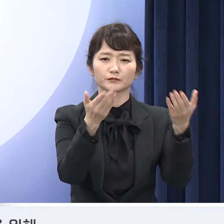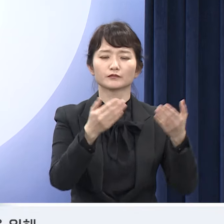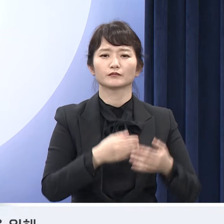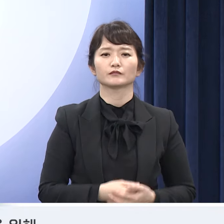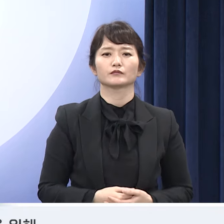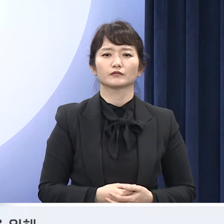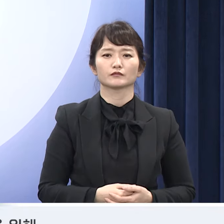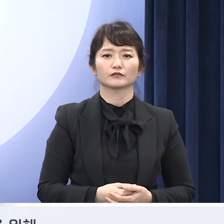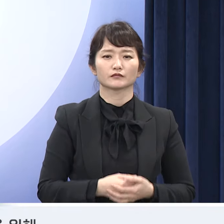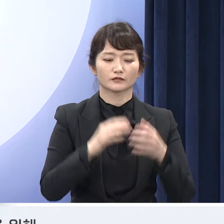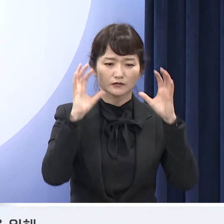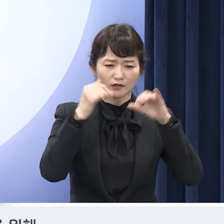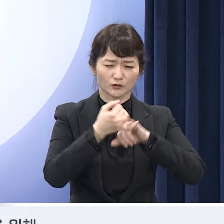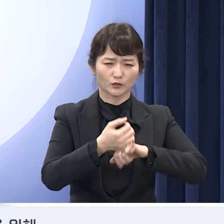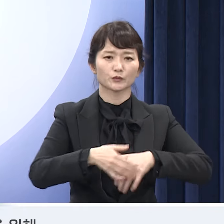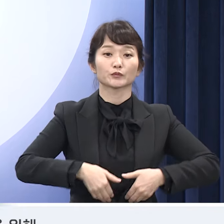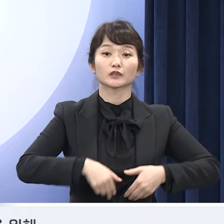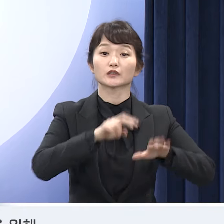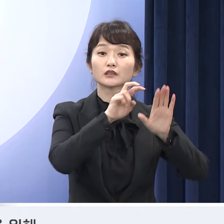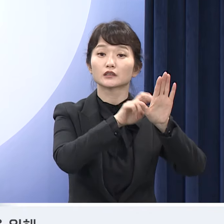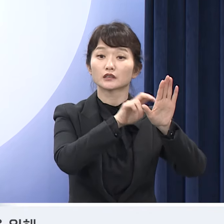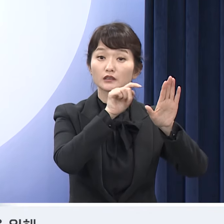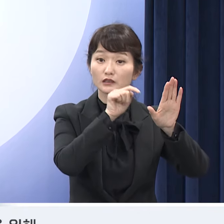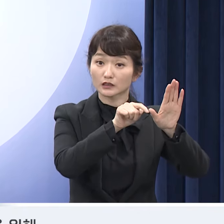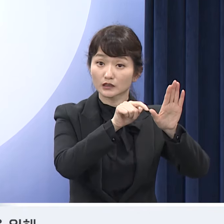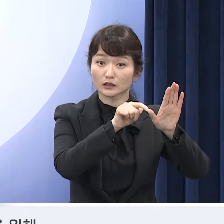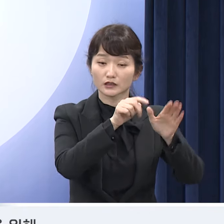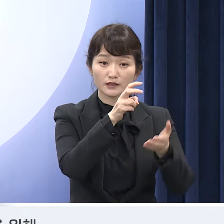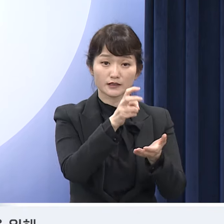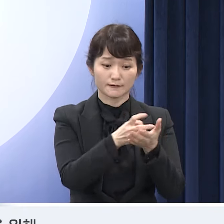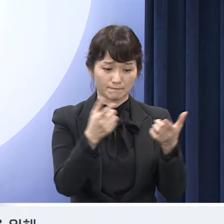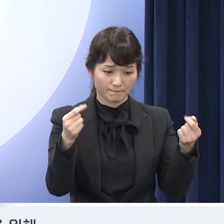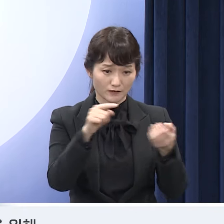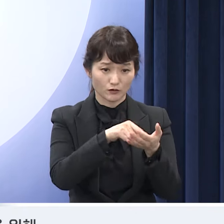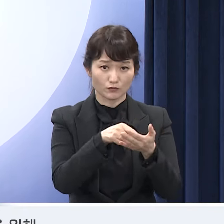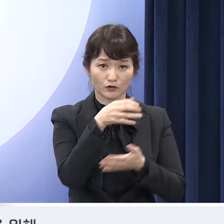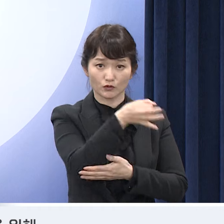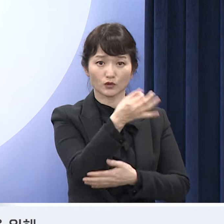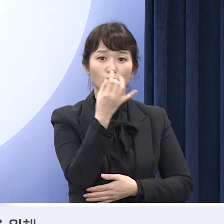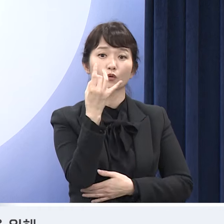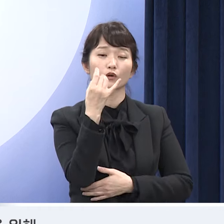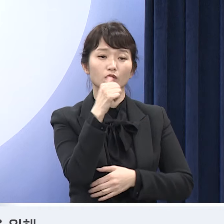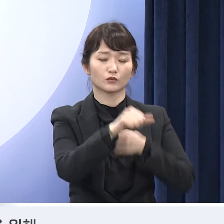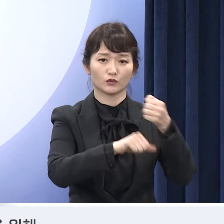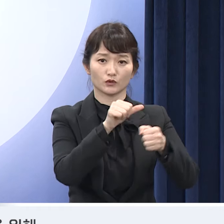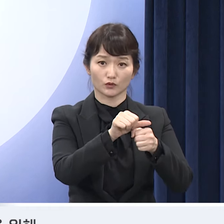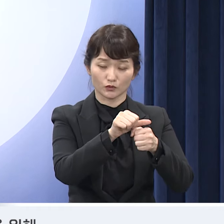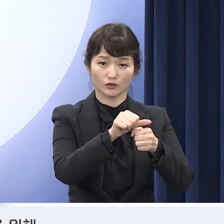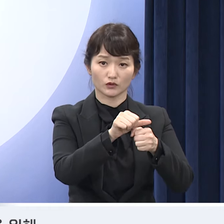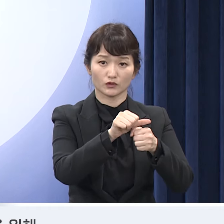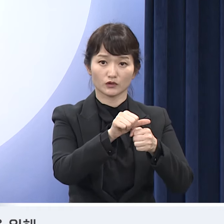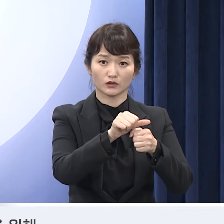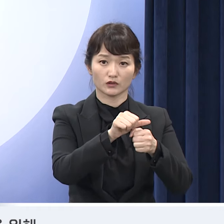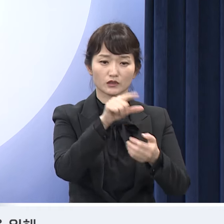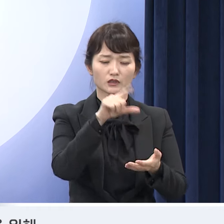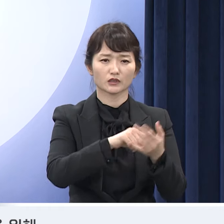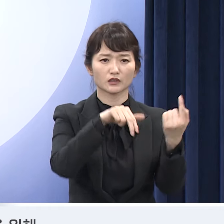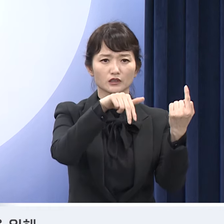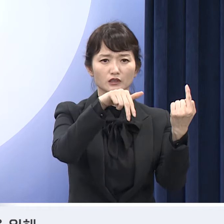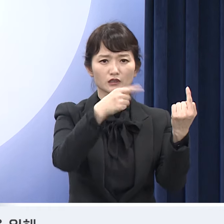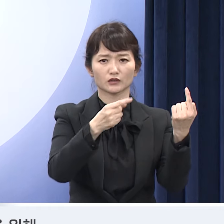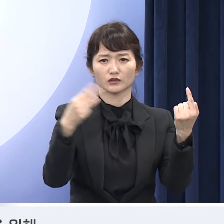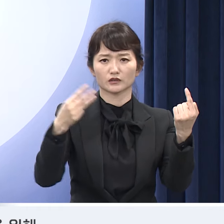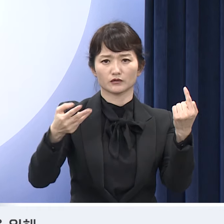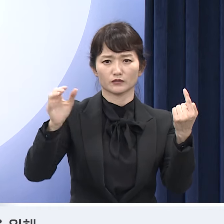소아필수진료에 대한 정당한 보상을 위해 올해부터 5년간 약 1조 3천억 원